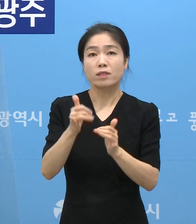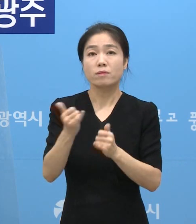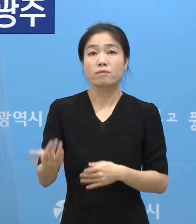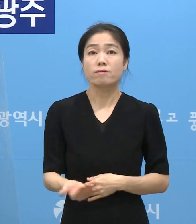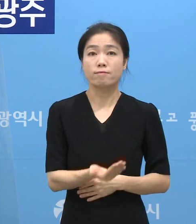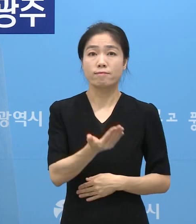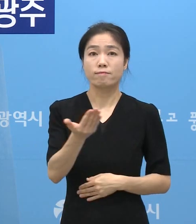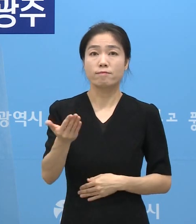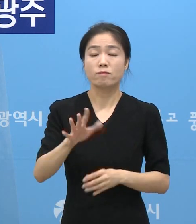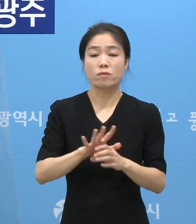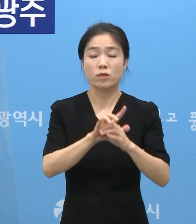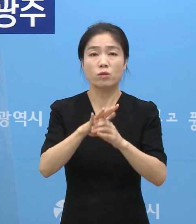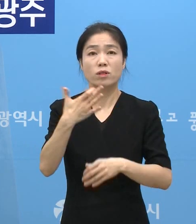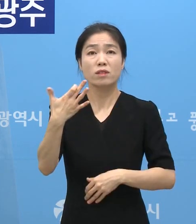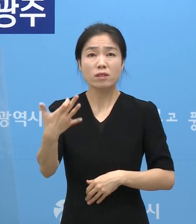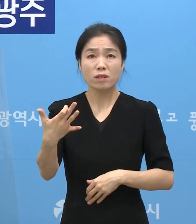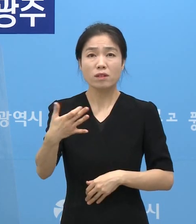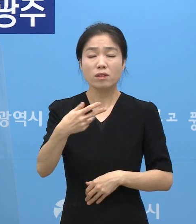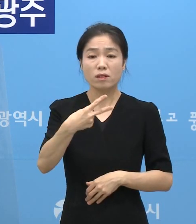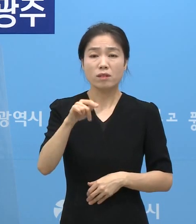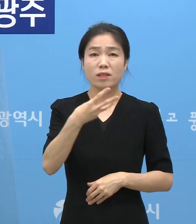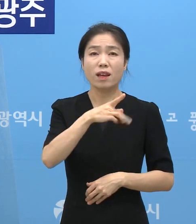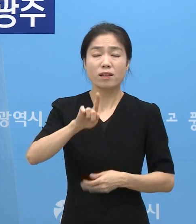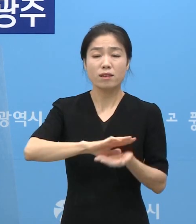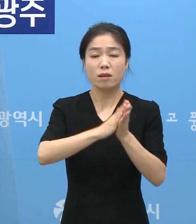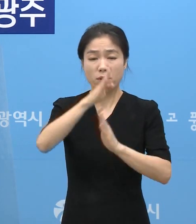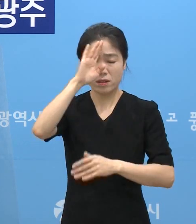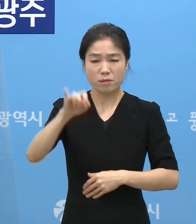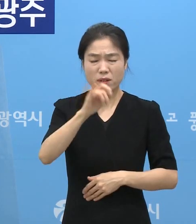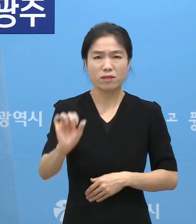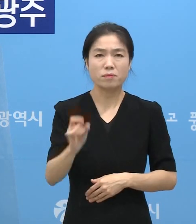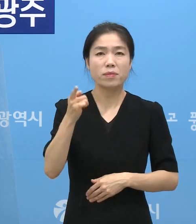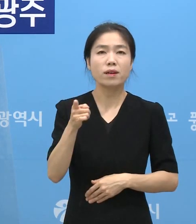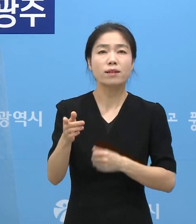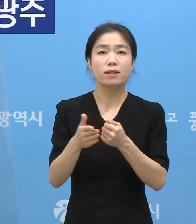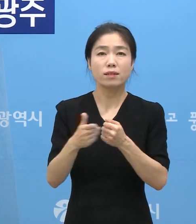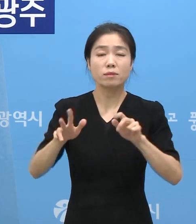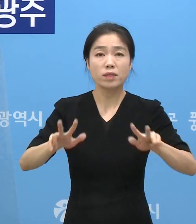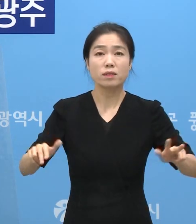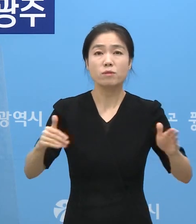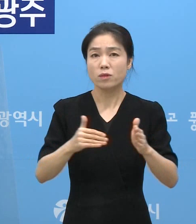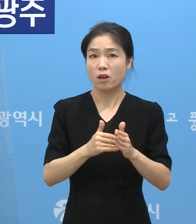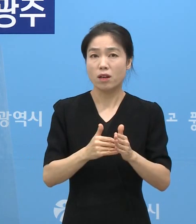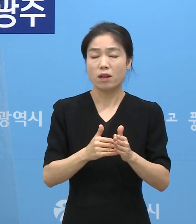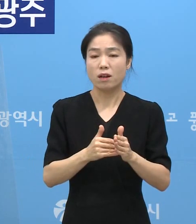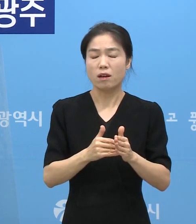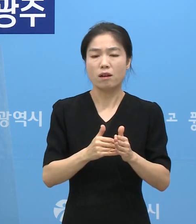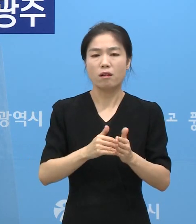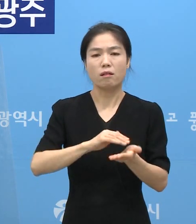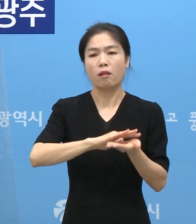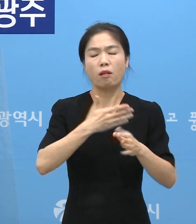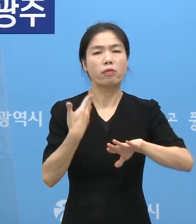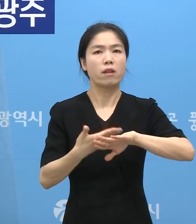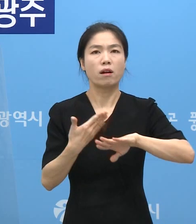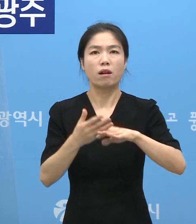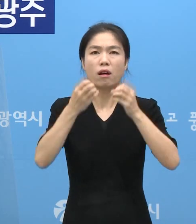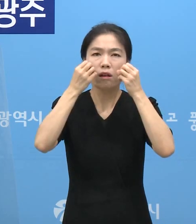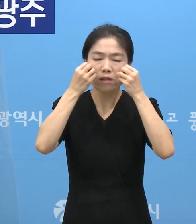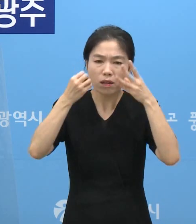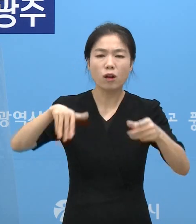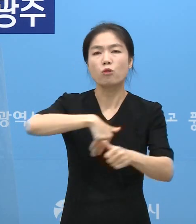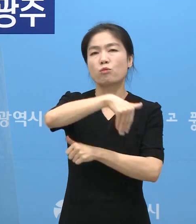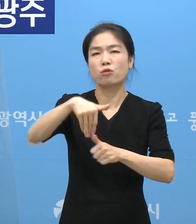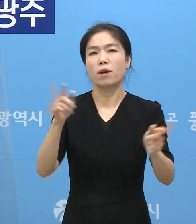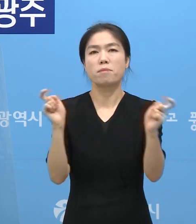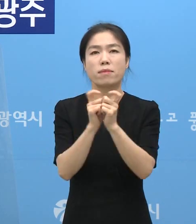코로나19는 델타 변이 바이러스의 영향으로 지금까지와는 완전히 다른 새로운 국면을 맞이하고